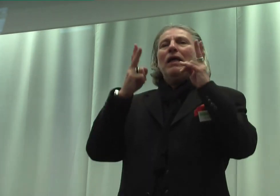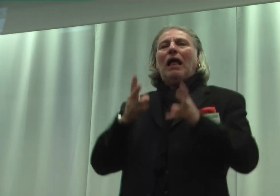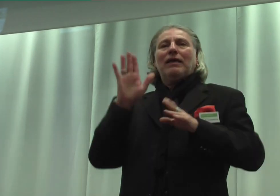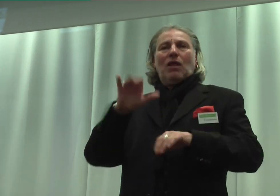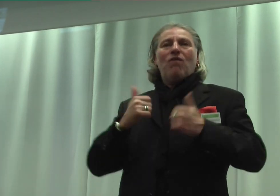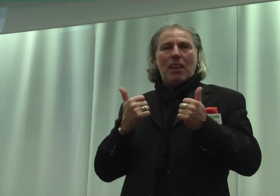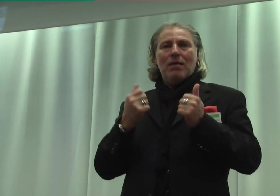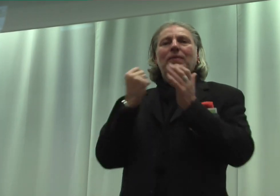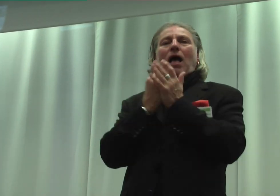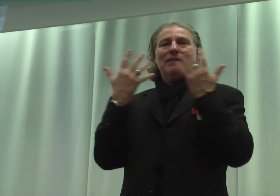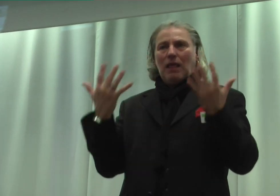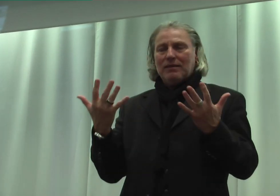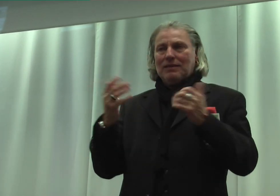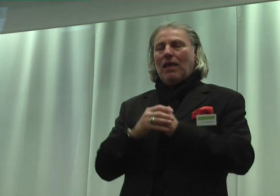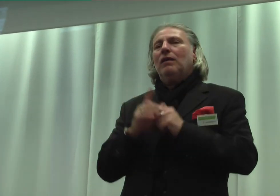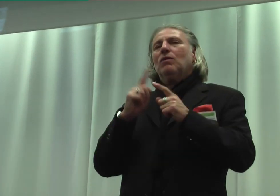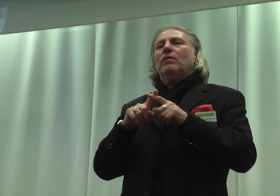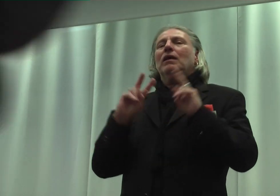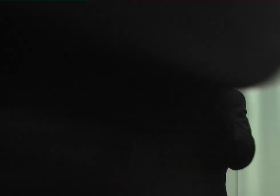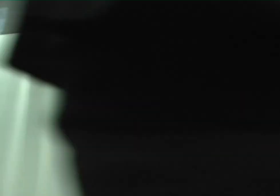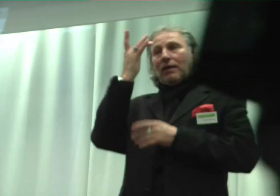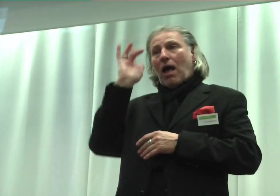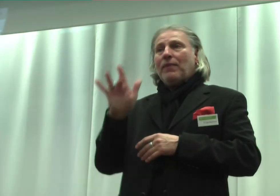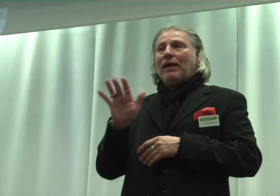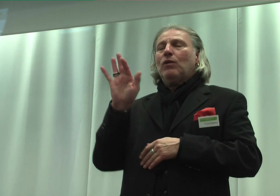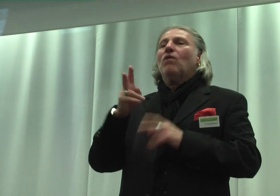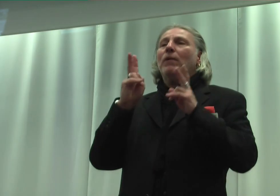Artikel 10 oder gleiche Anerkennung von Recht, Artikel 12.